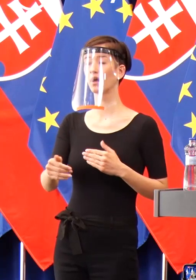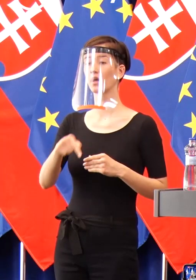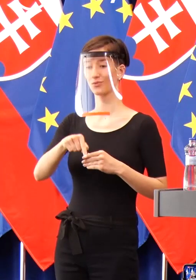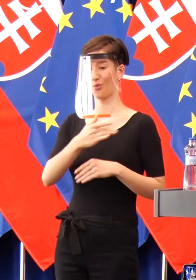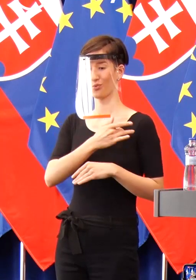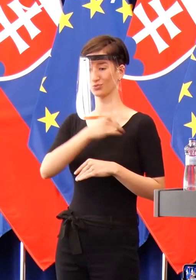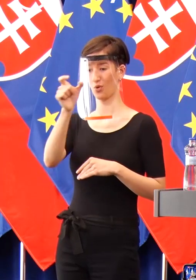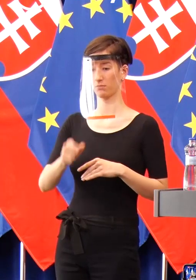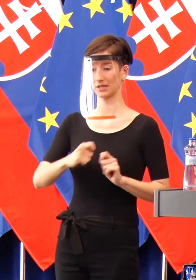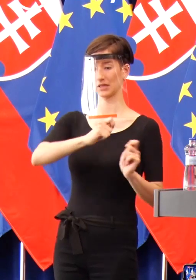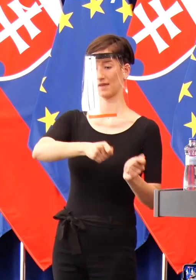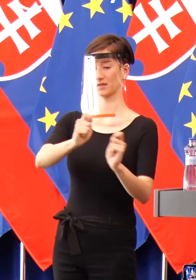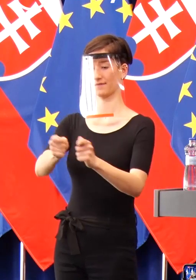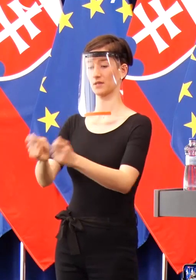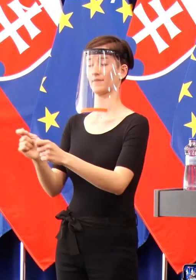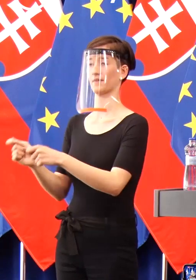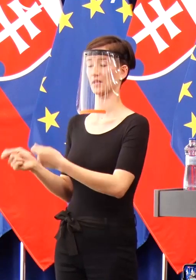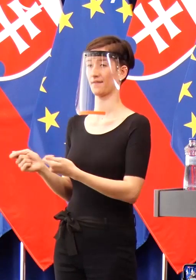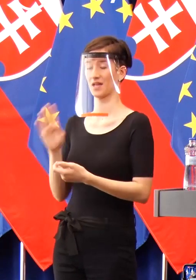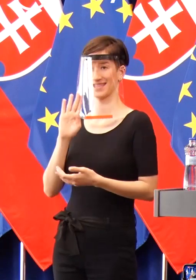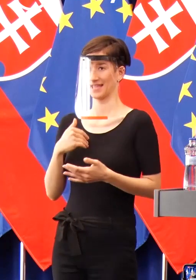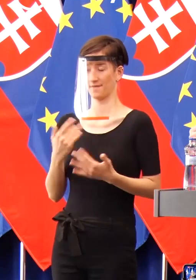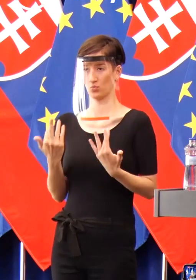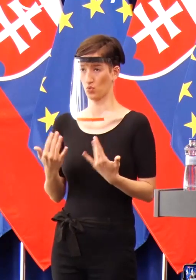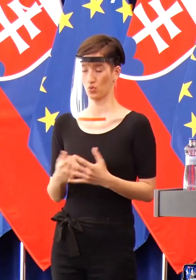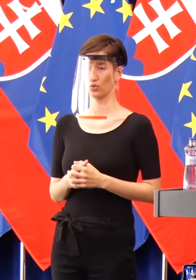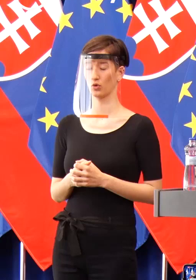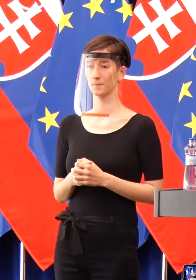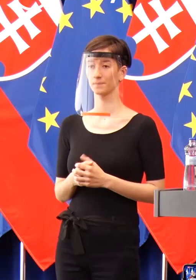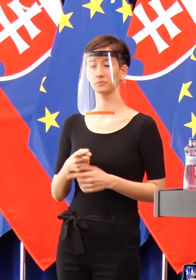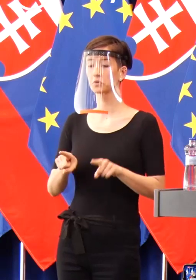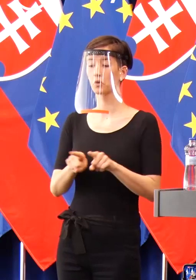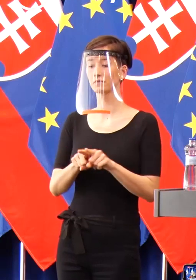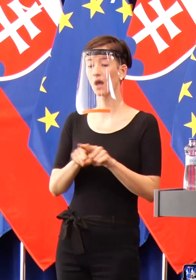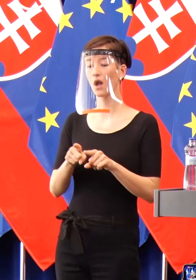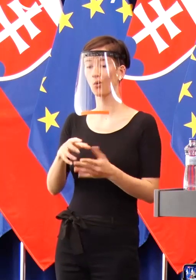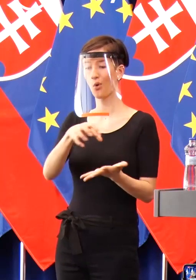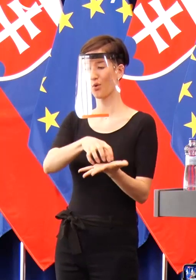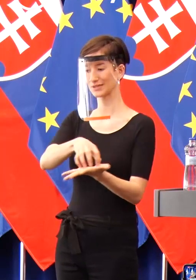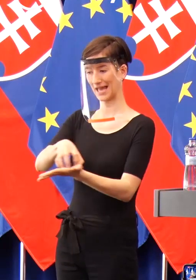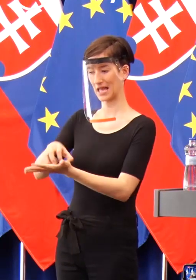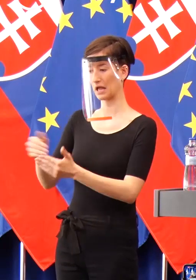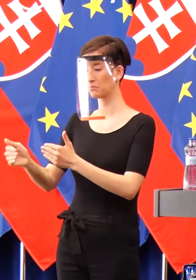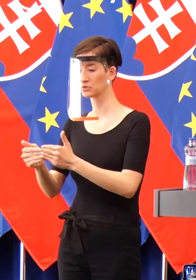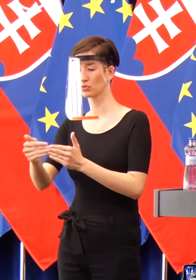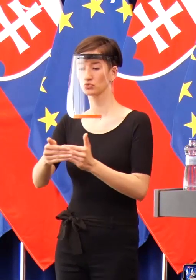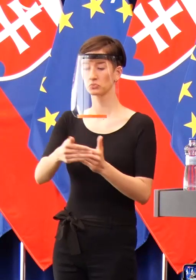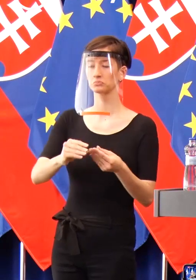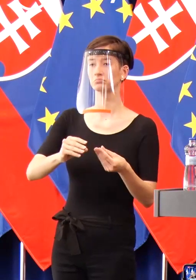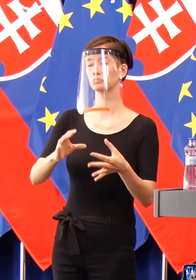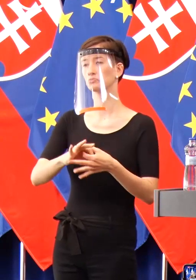podmienkach mohlo nakaziť? Koľko ďalších ľudí v okolí týchto osad sa mohlo nakaziť, lebo tí ľudia chodia do nejakých obchodov?